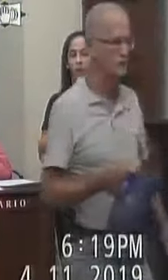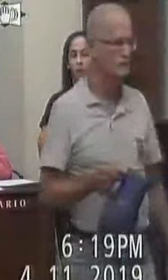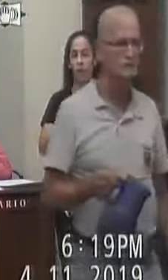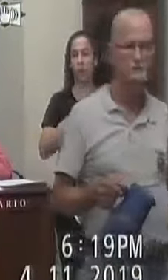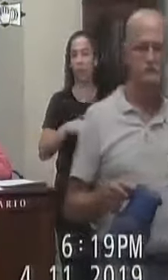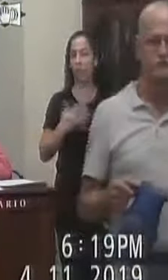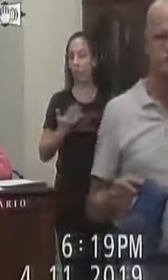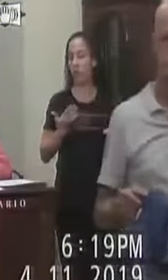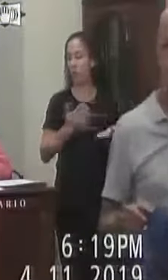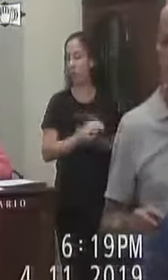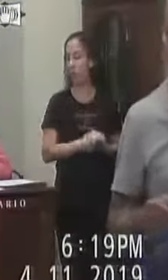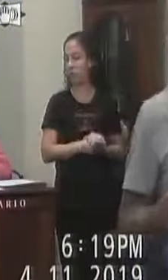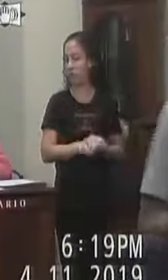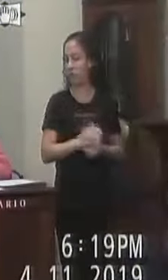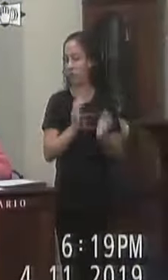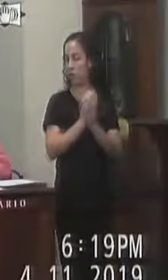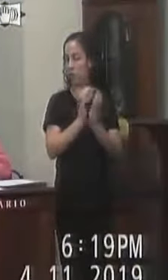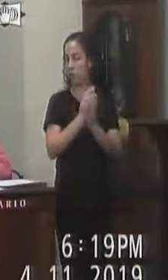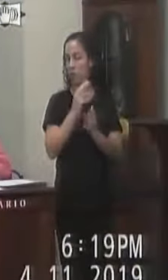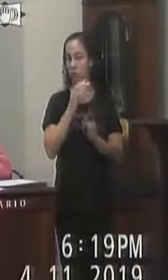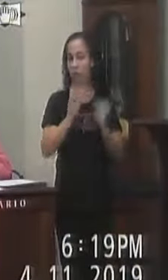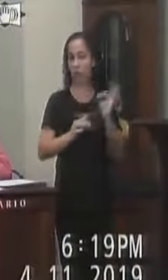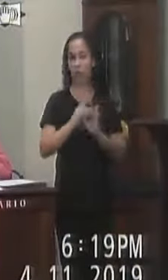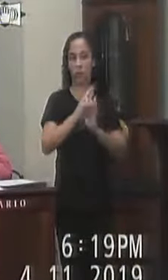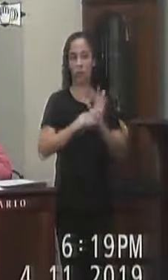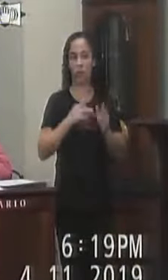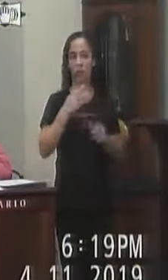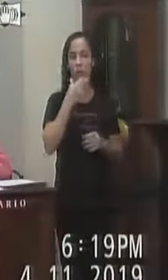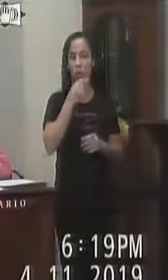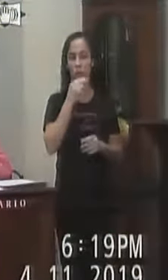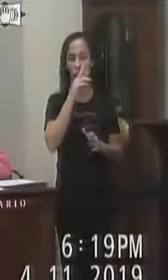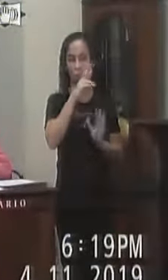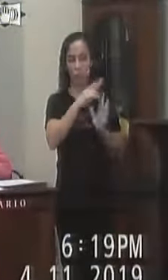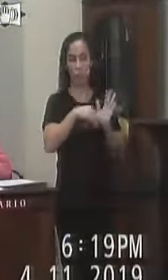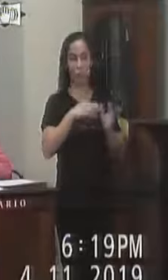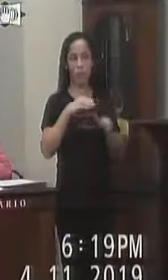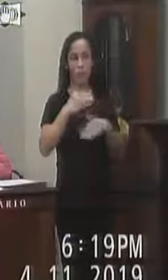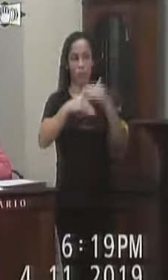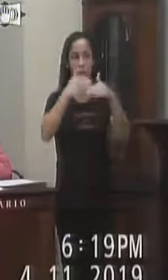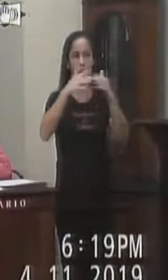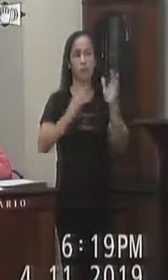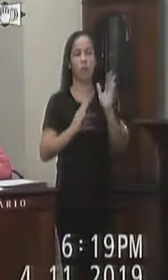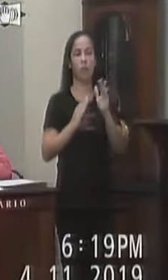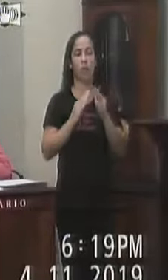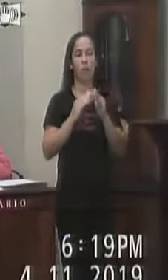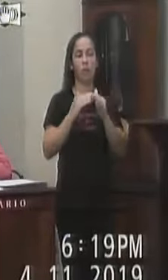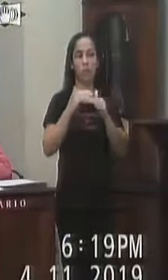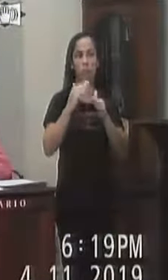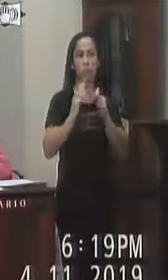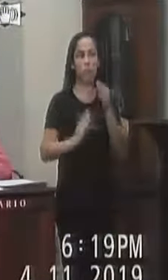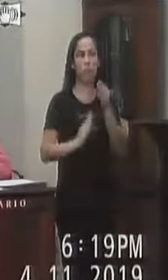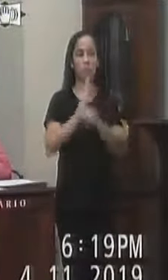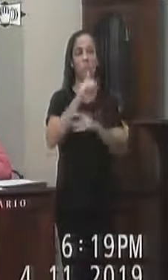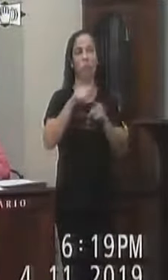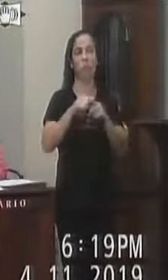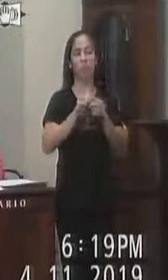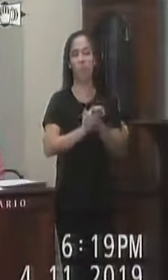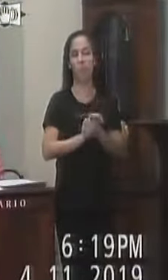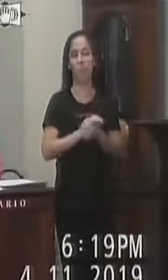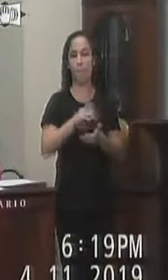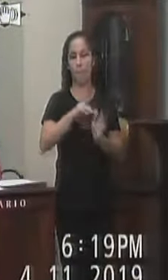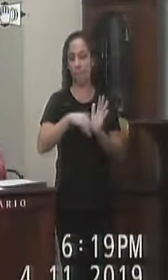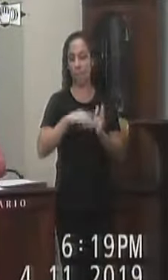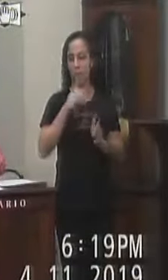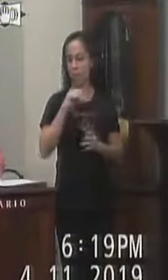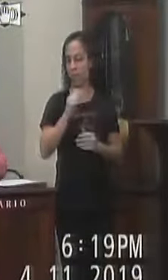pelo exposto Comissão de justiça redação Na pessoa de seu relator Opina para regular a tramitação Pelo projeto de lei ordinária Com a sua aprovação O relator